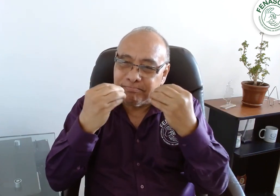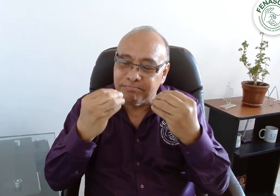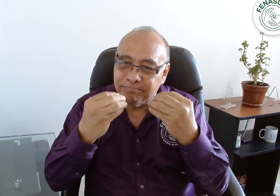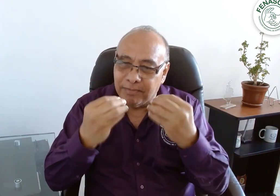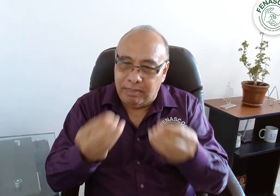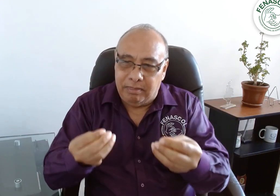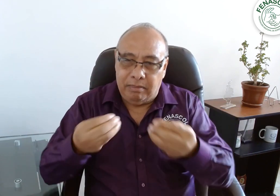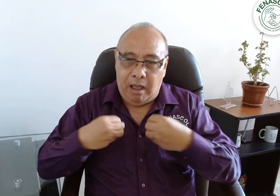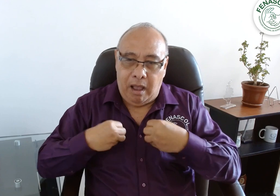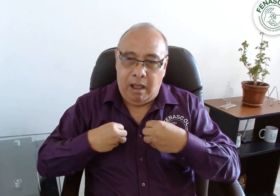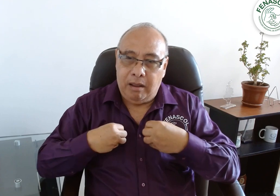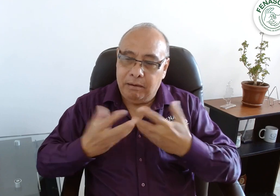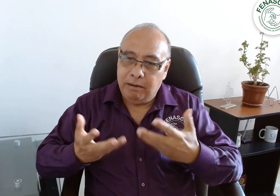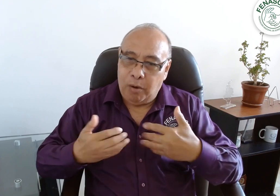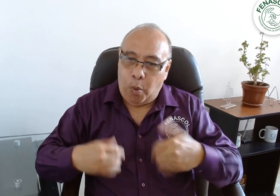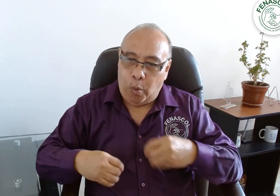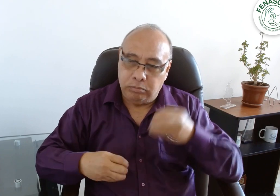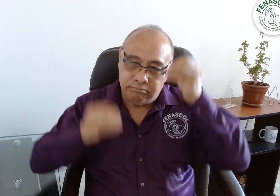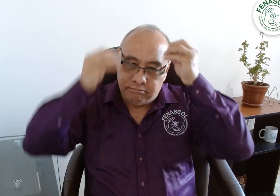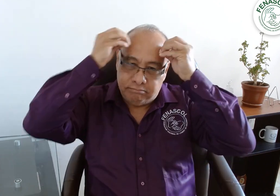del conocimiento recuerdan su colegio.